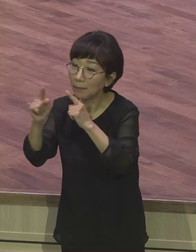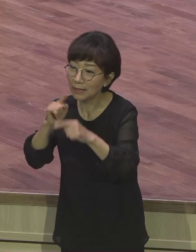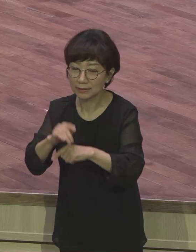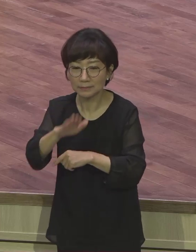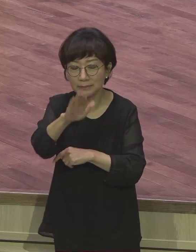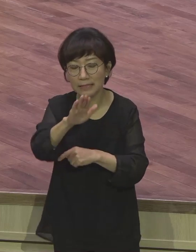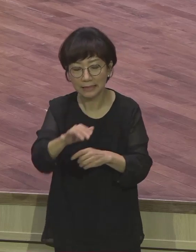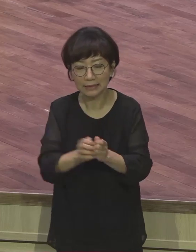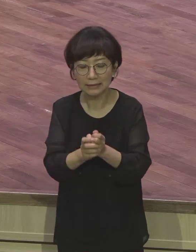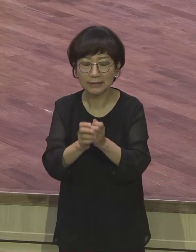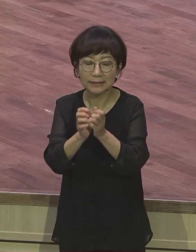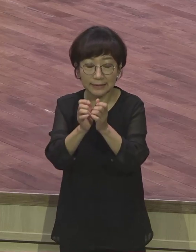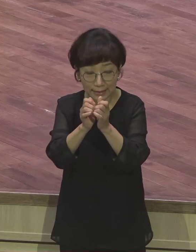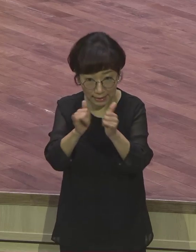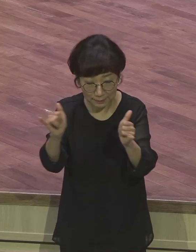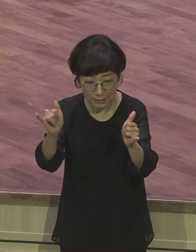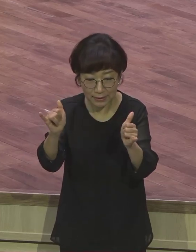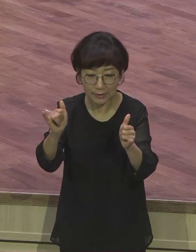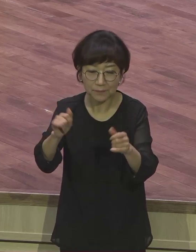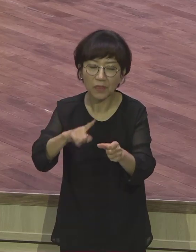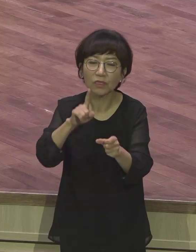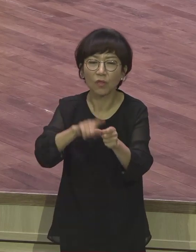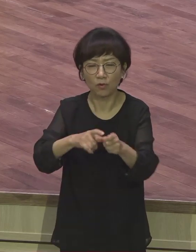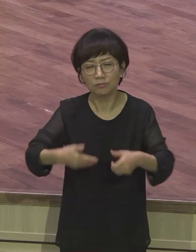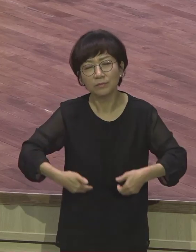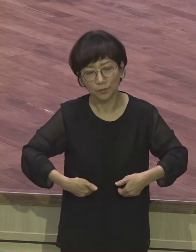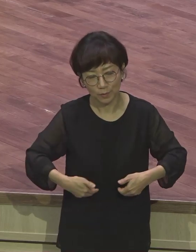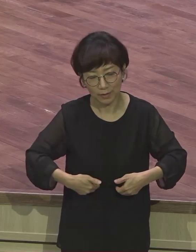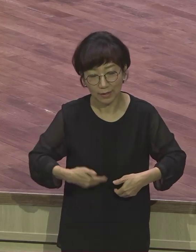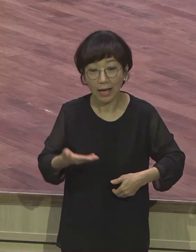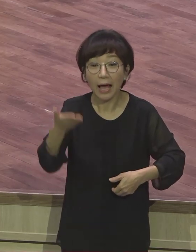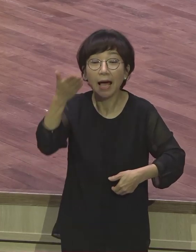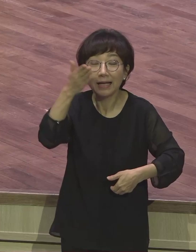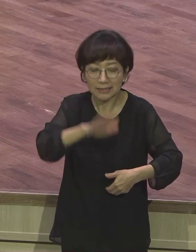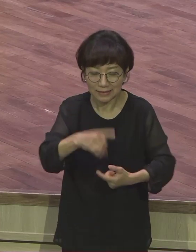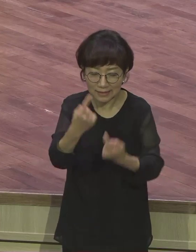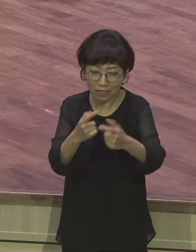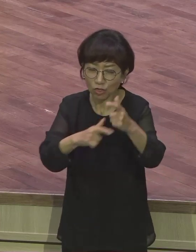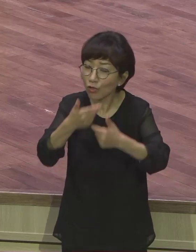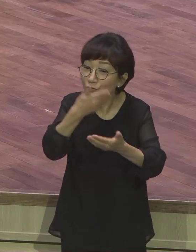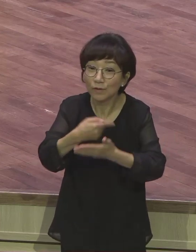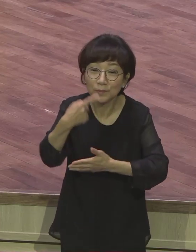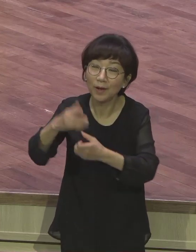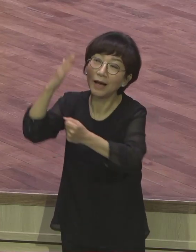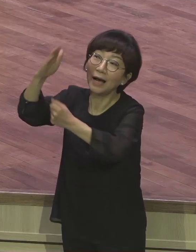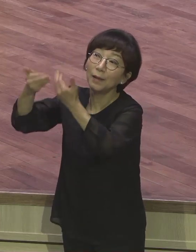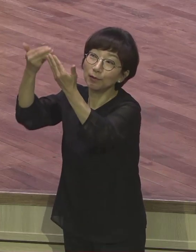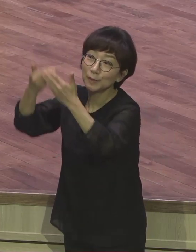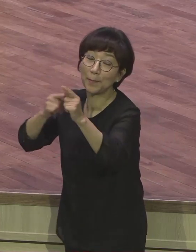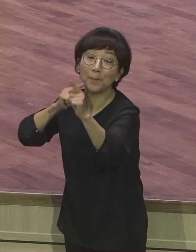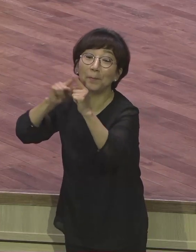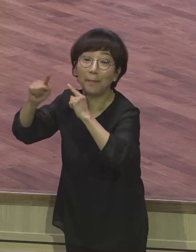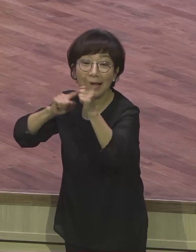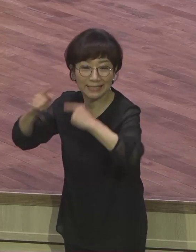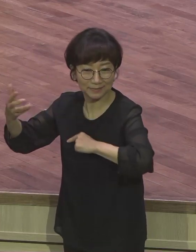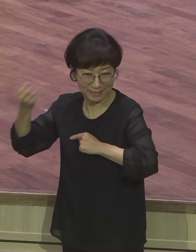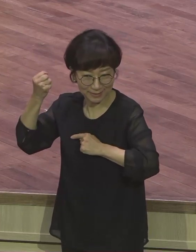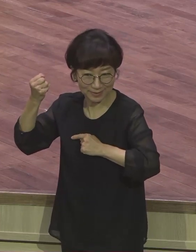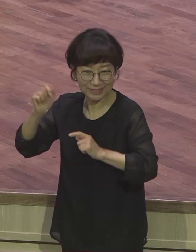된다. 떡도 있어야 돼요. 그러나 그것보다 그거로만 살면 안 된다. 오직 돈 돈 돈 오직